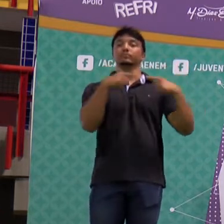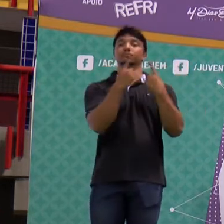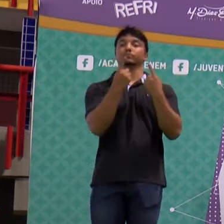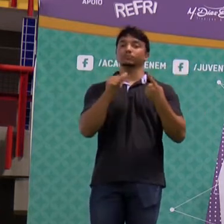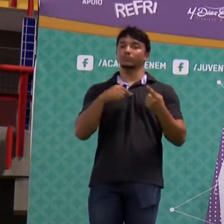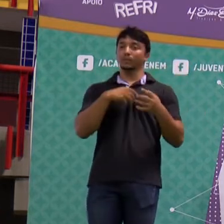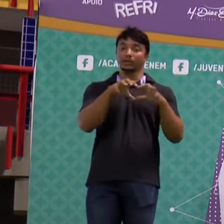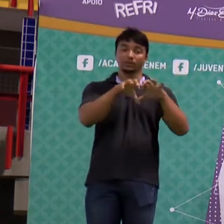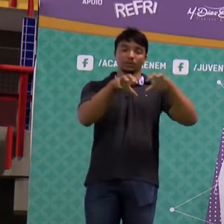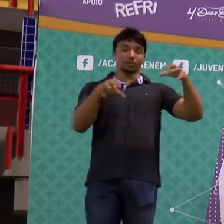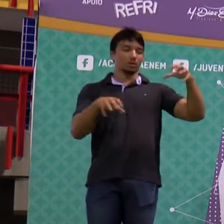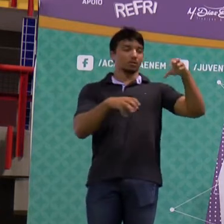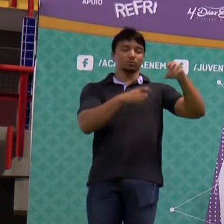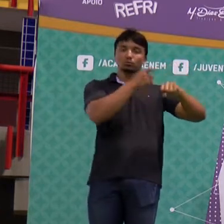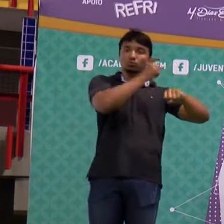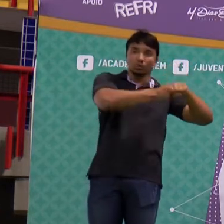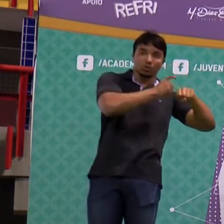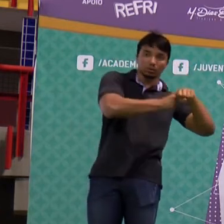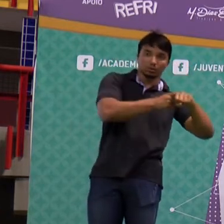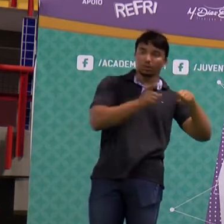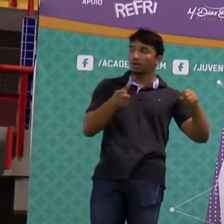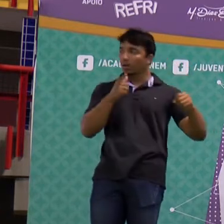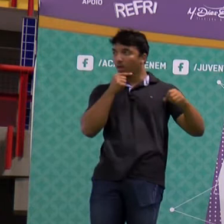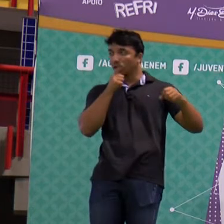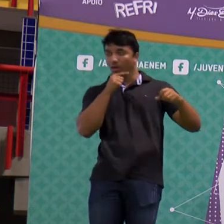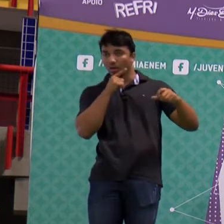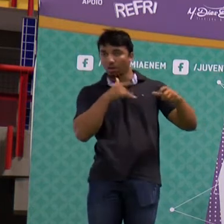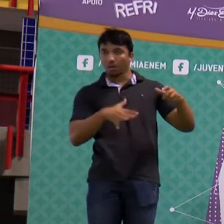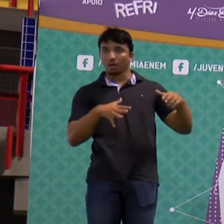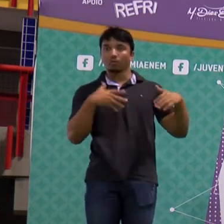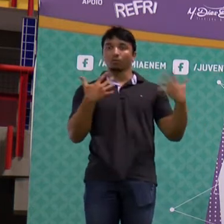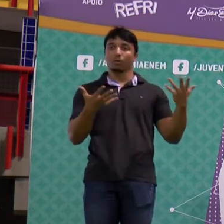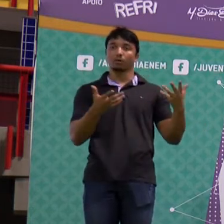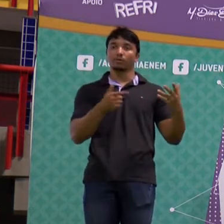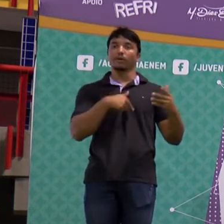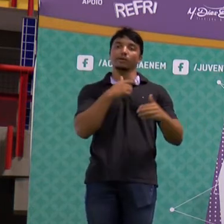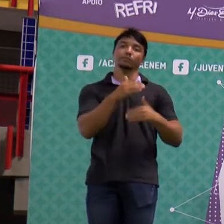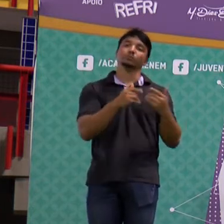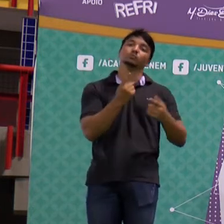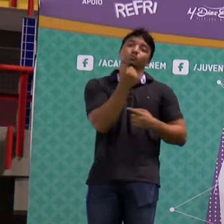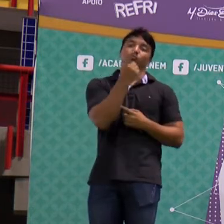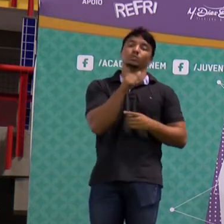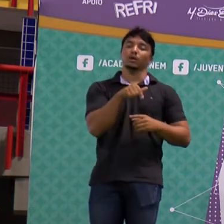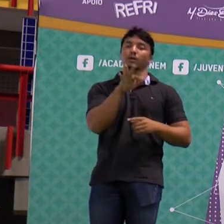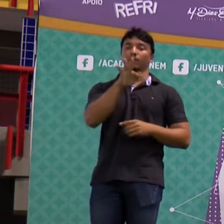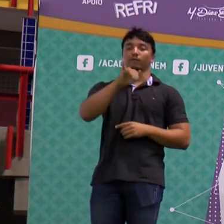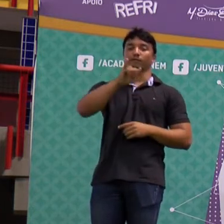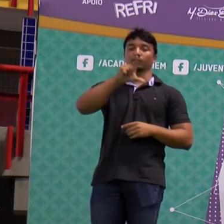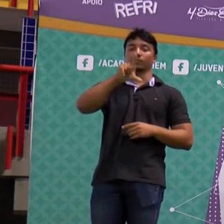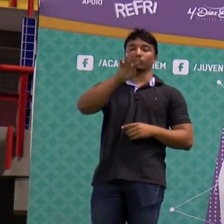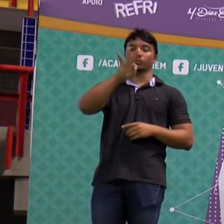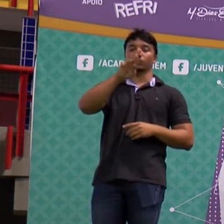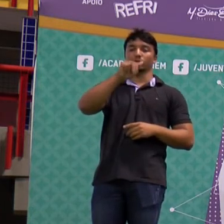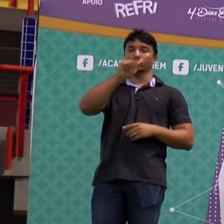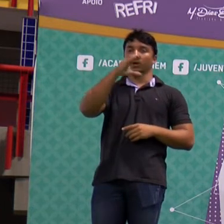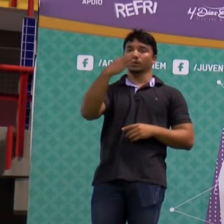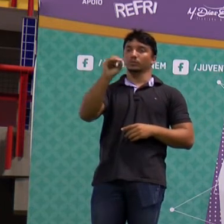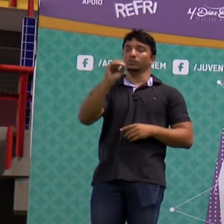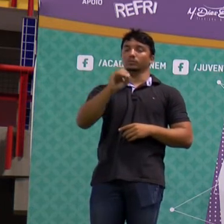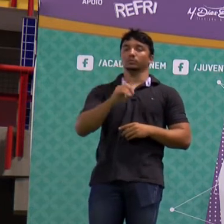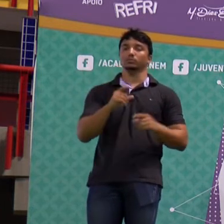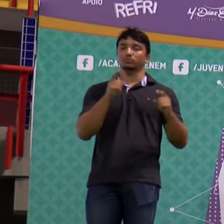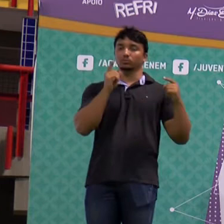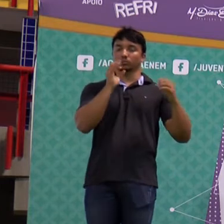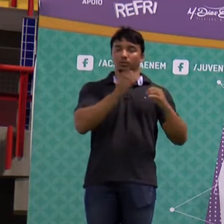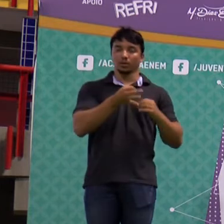processo que separe partes sólidas de parte líquida. Que processo, o único processo que trabalha assim é o processo